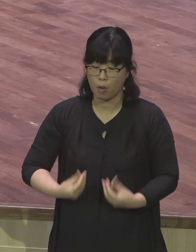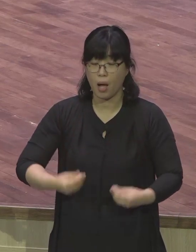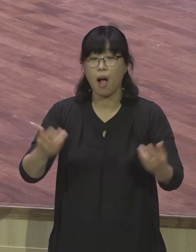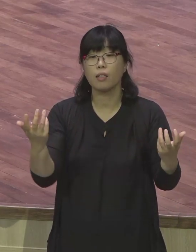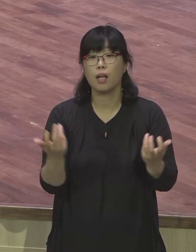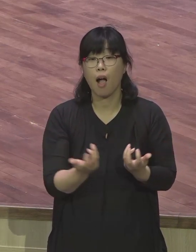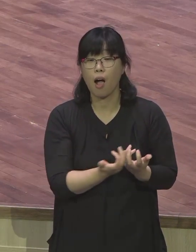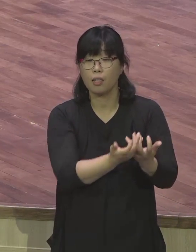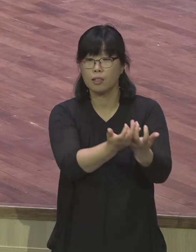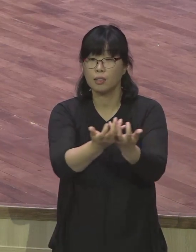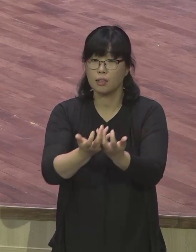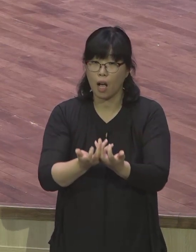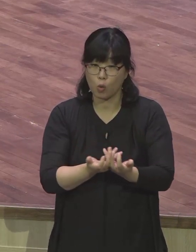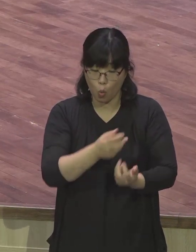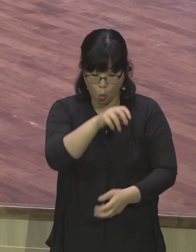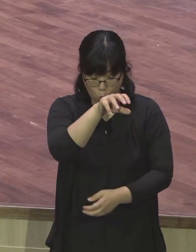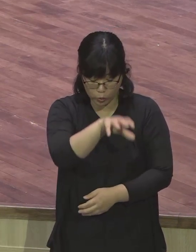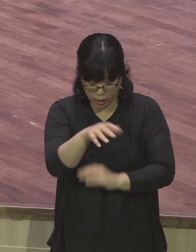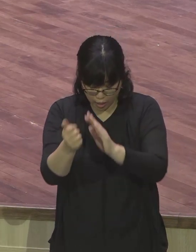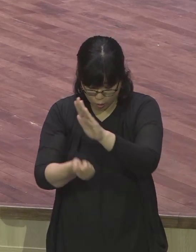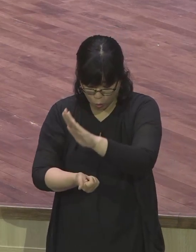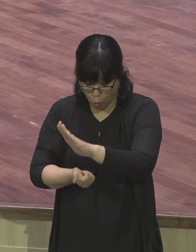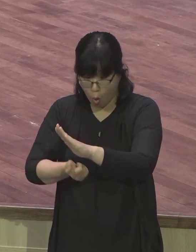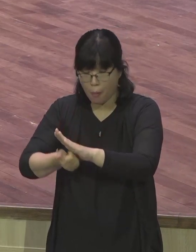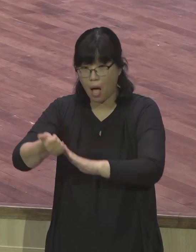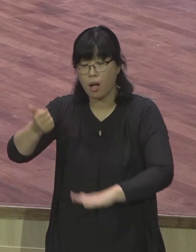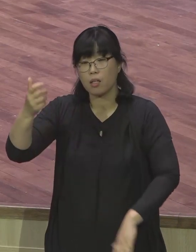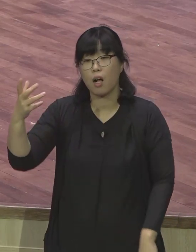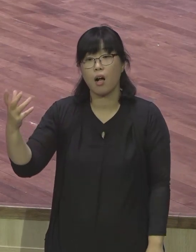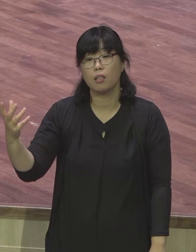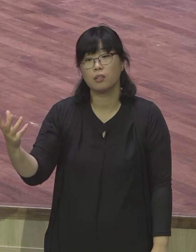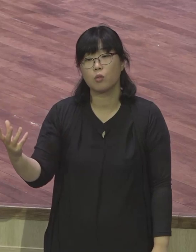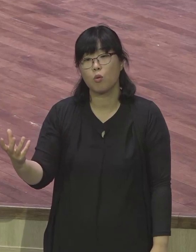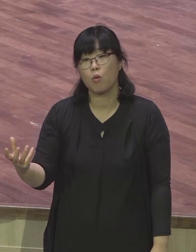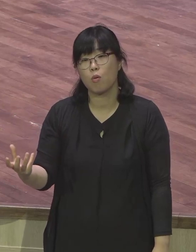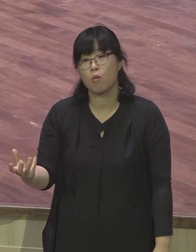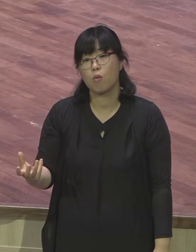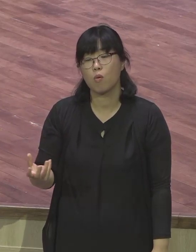절망나는 한 곳에 도망가시고